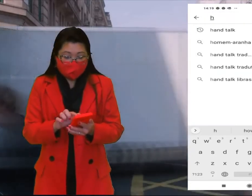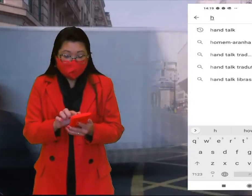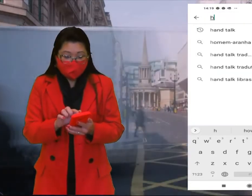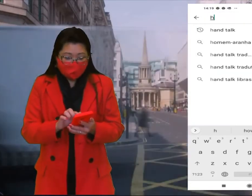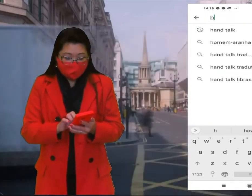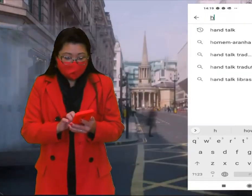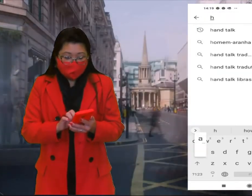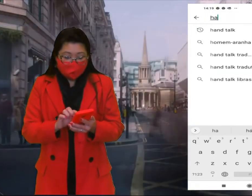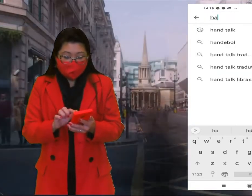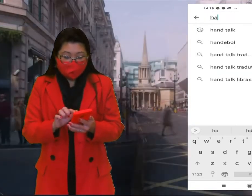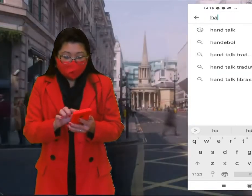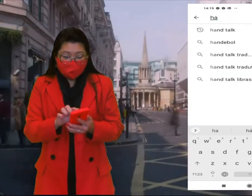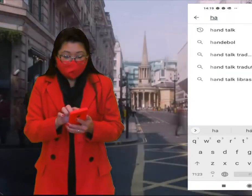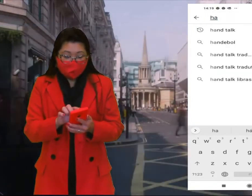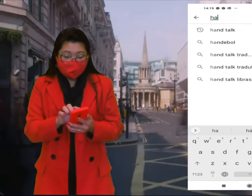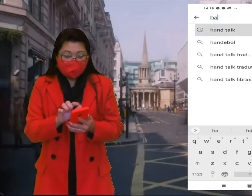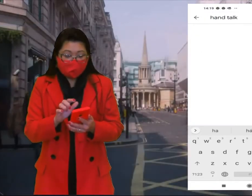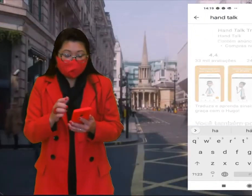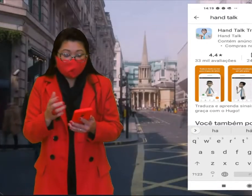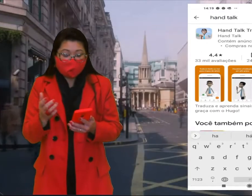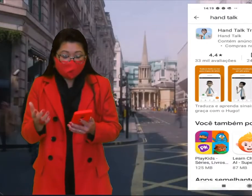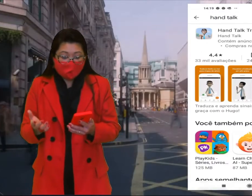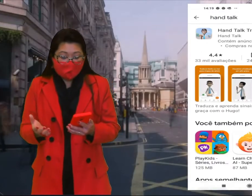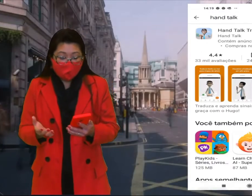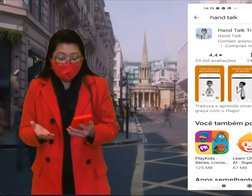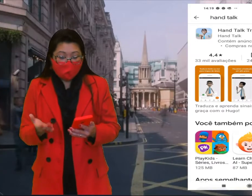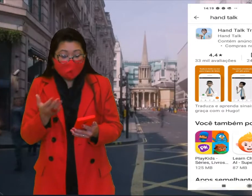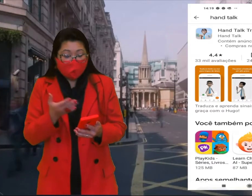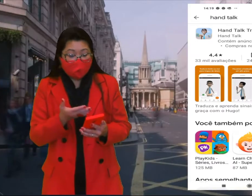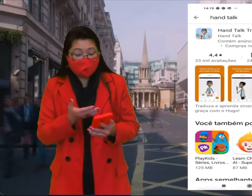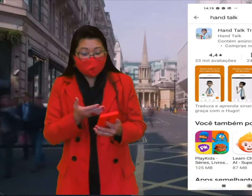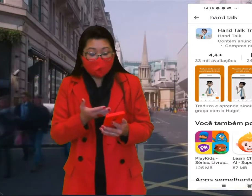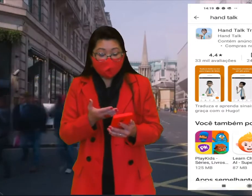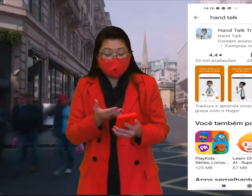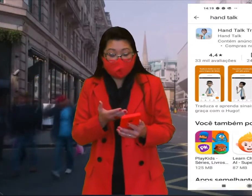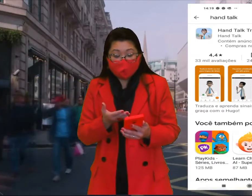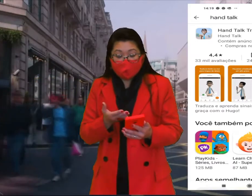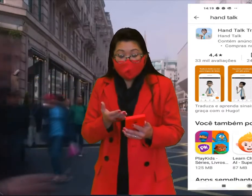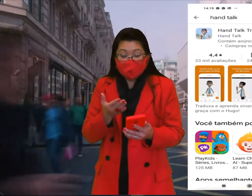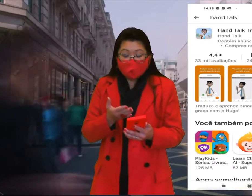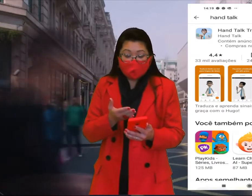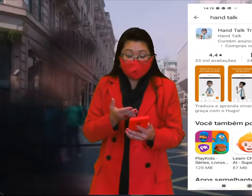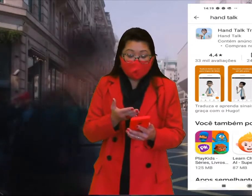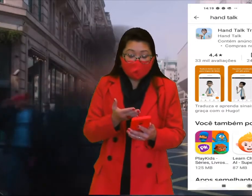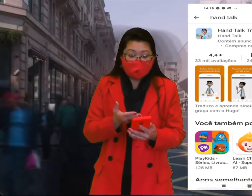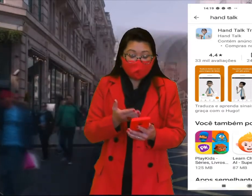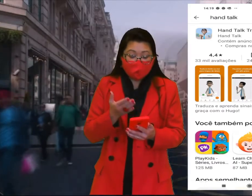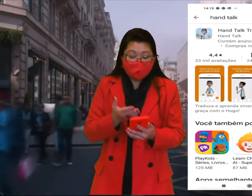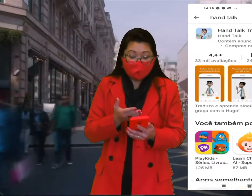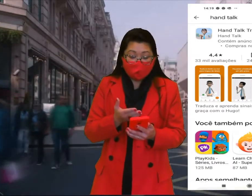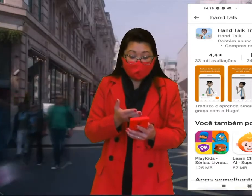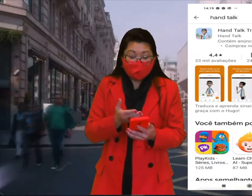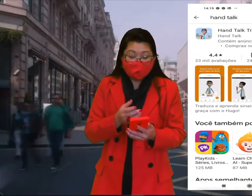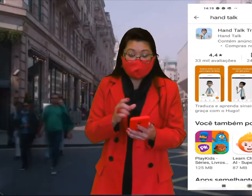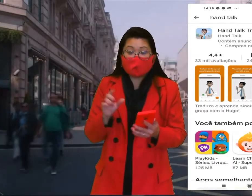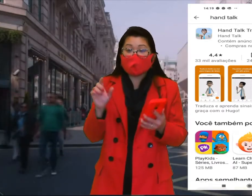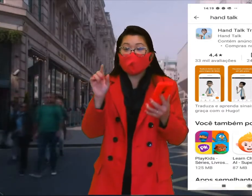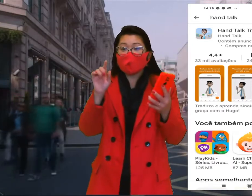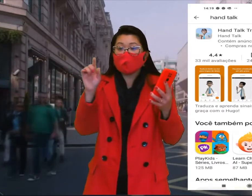Talk. Bom, Hand Talk é este aplicativo que aparece, um